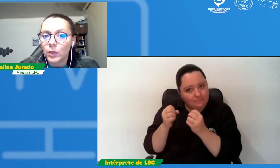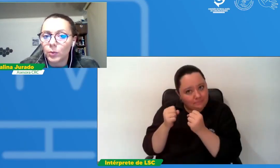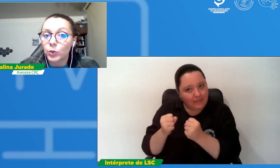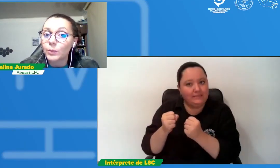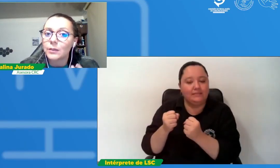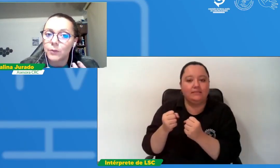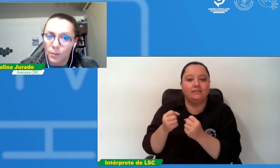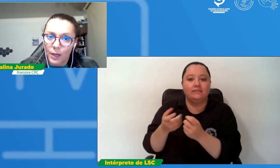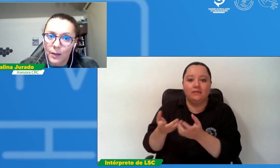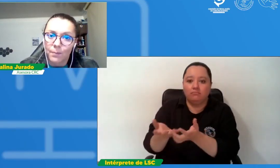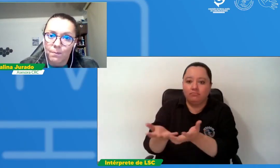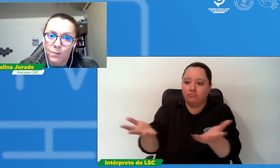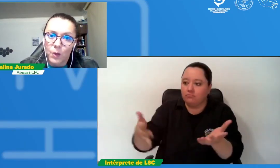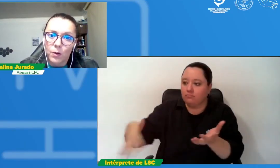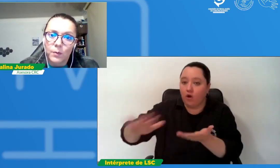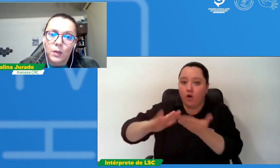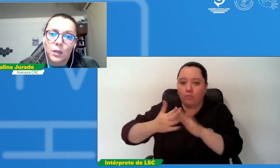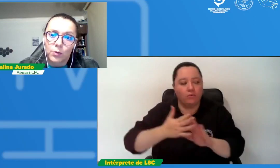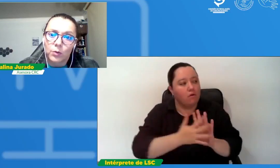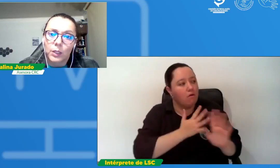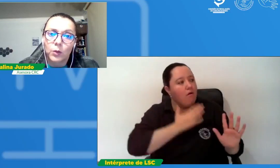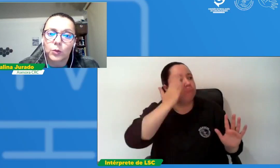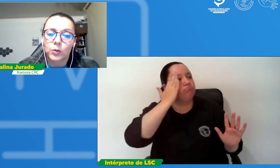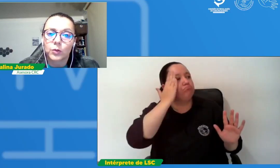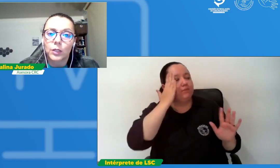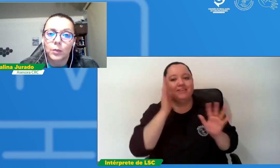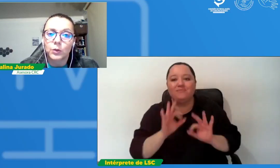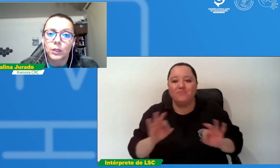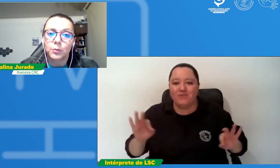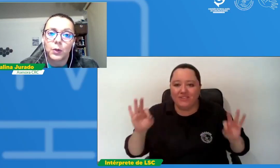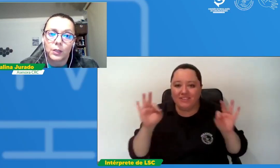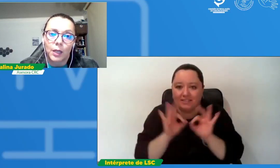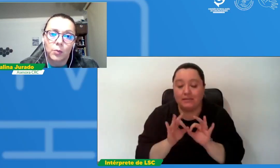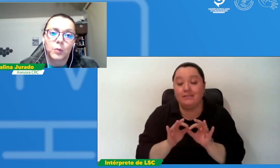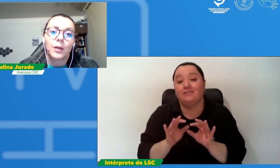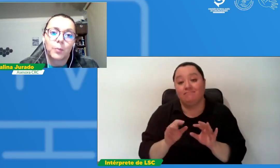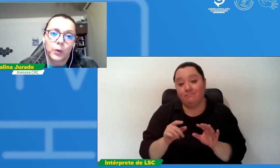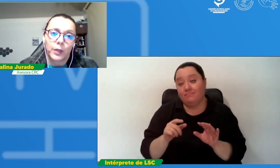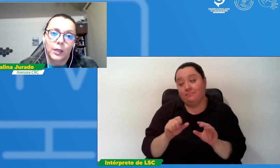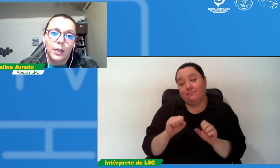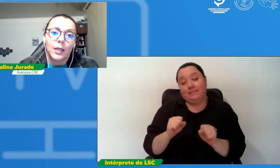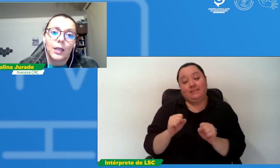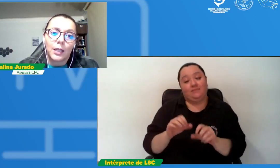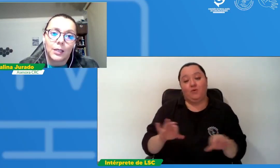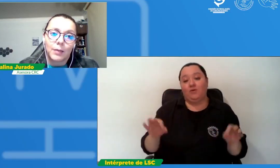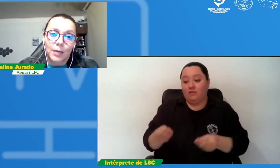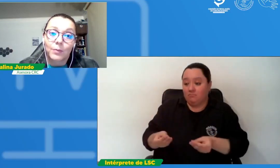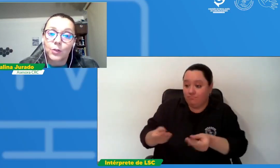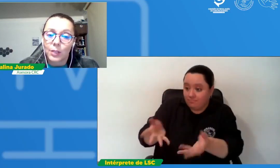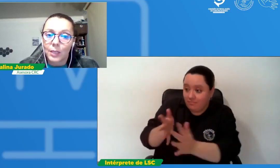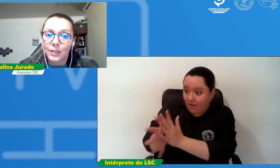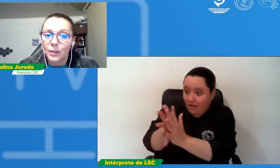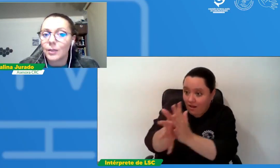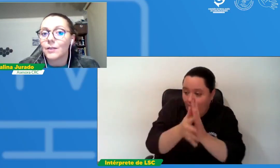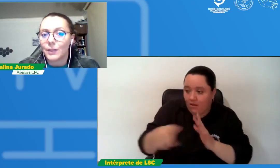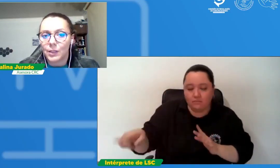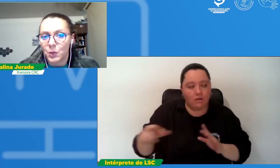mucho más informada eso que nosotros consideramos que es prioritario para poder dar mayor dinamicidad y efectividad